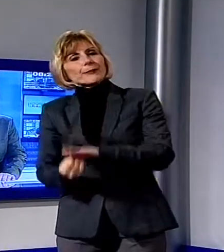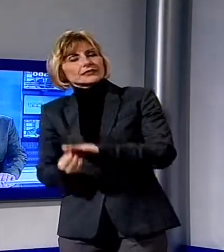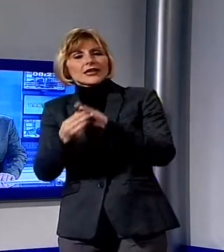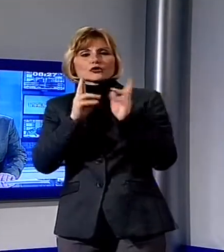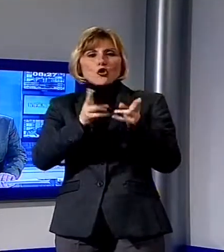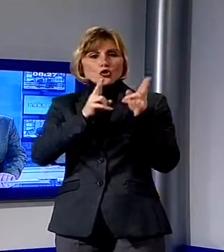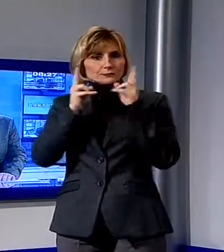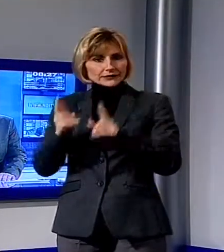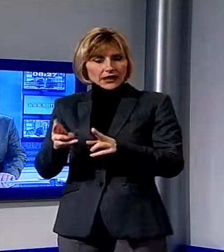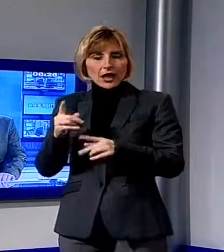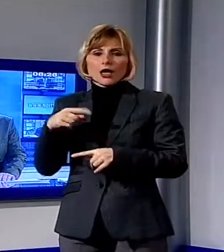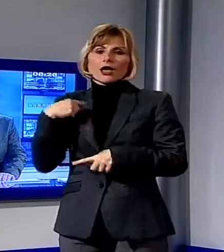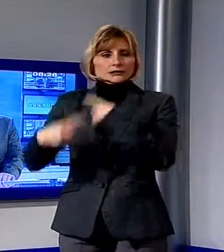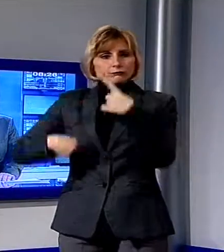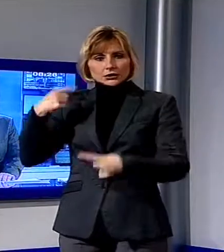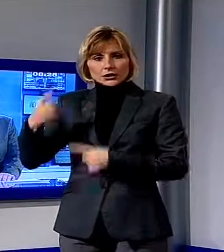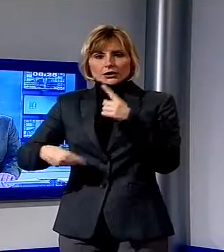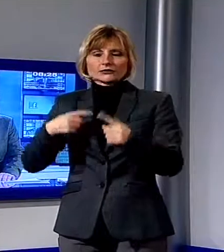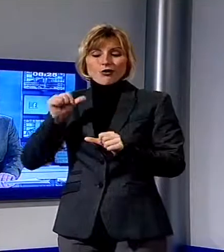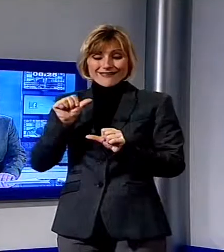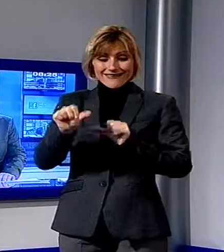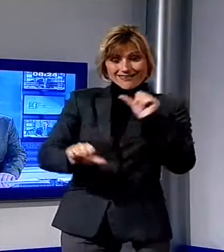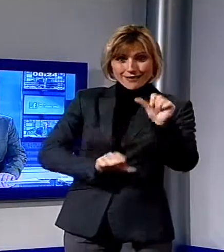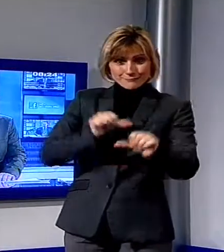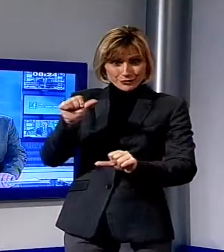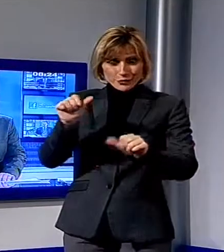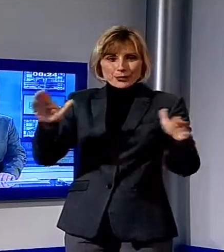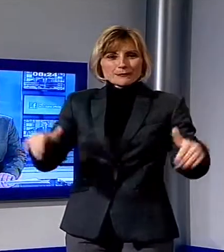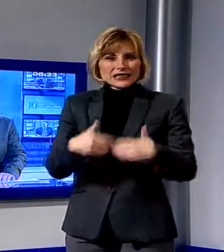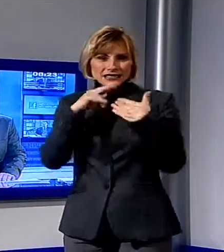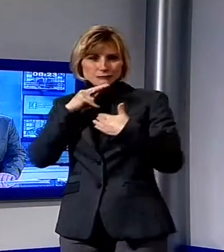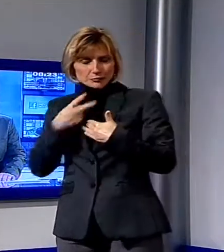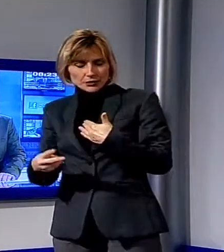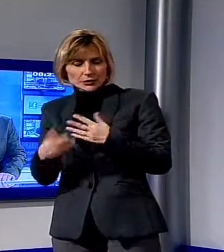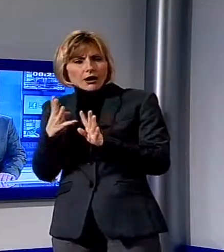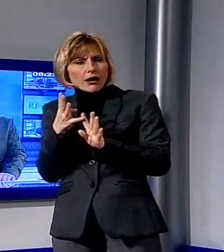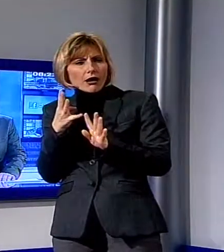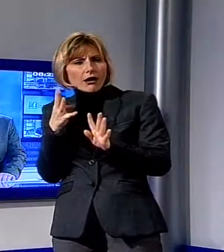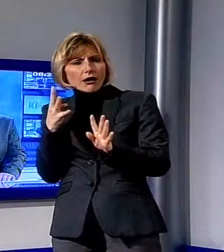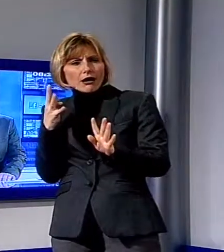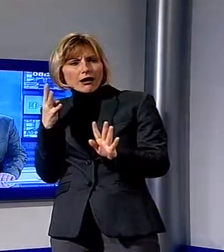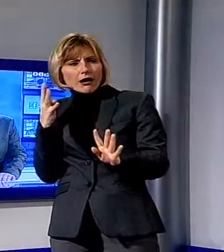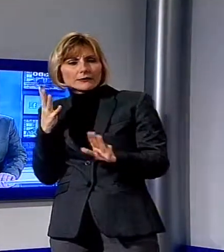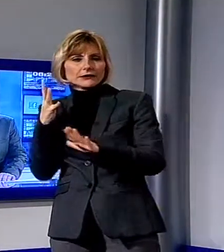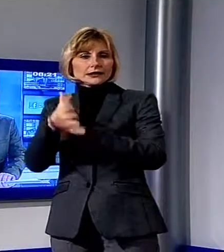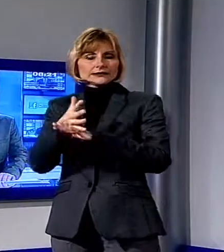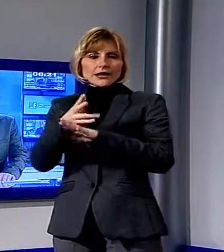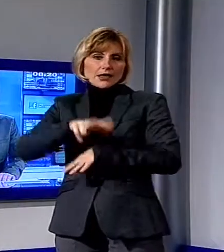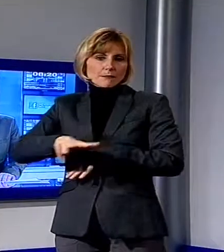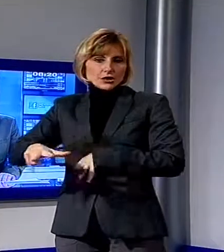costretti a lunghe code nel momento del cambio tra mattina a pomeriggio per accedere al parcheggio. Ci spostiamo